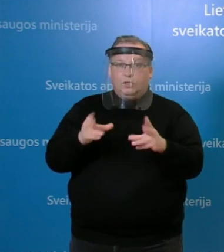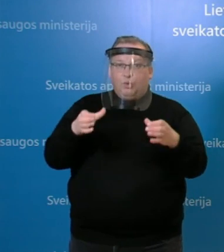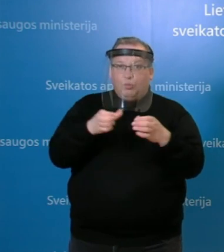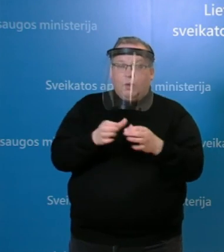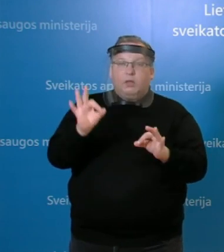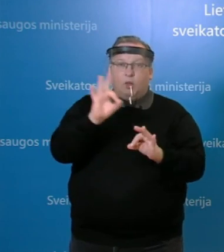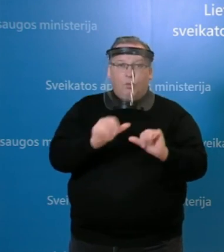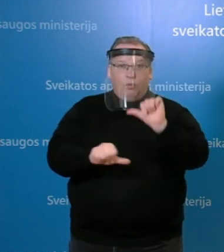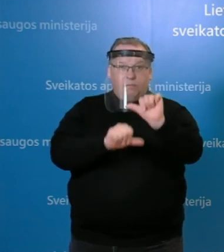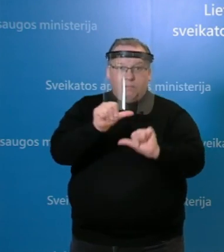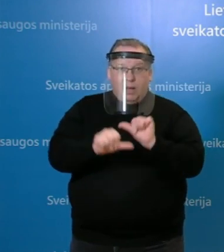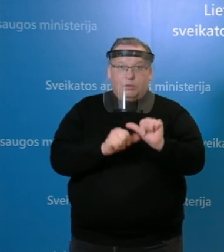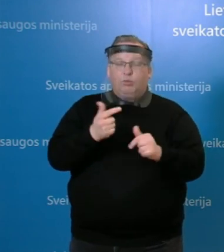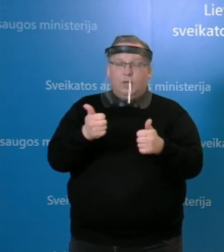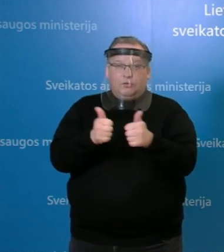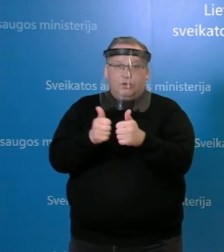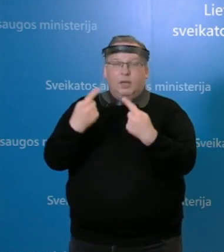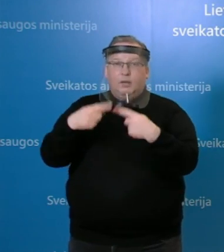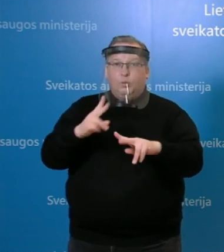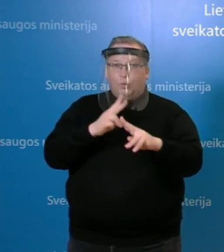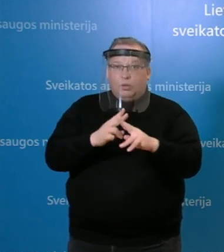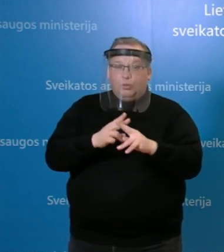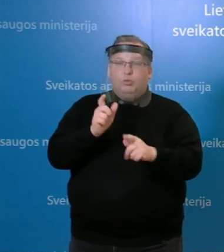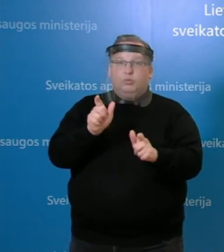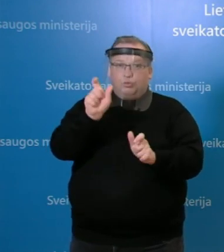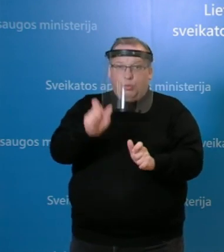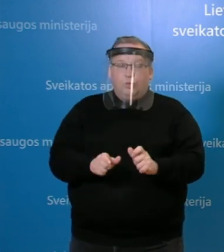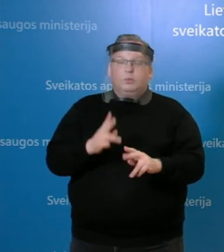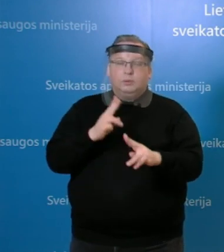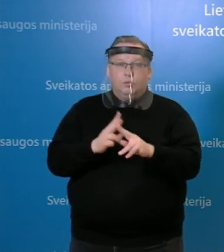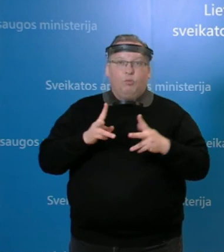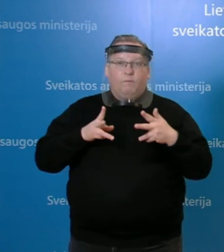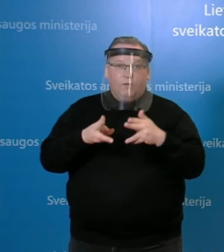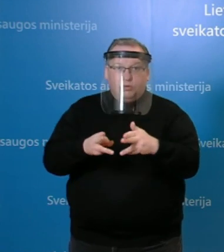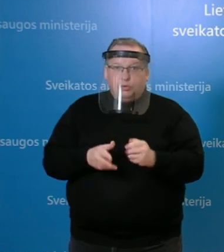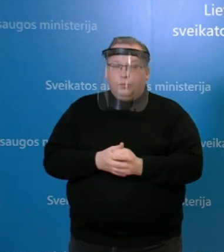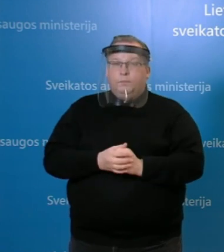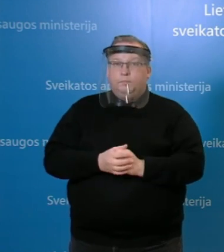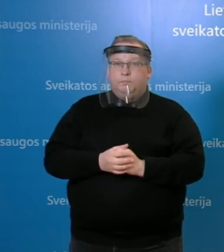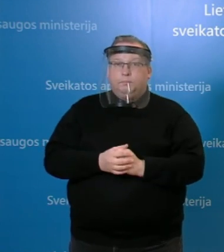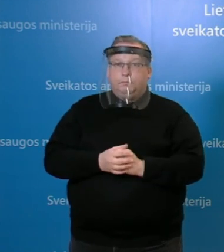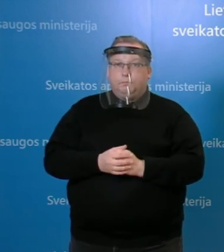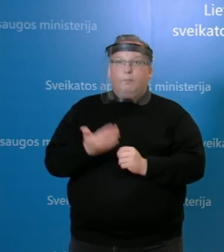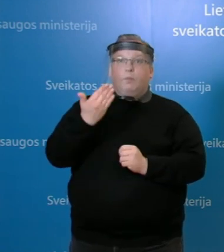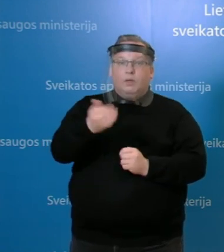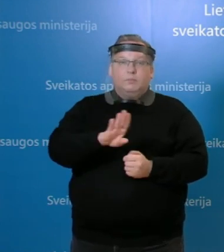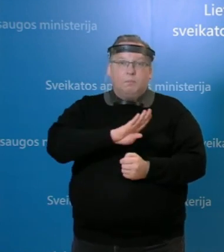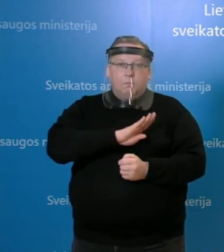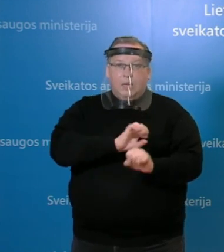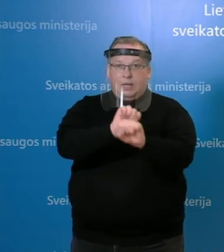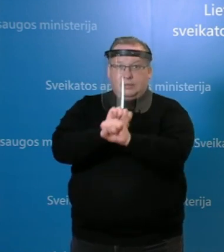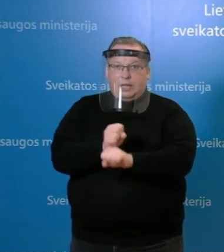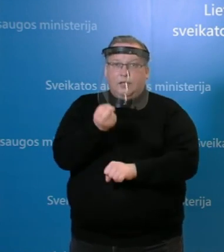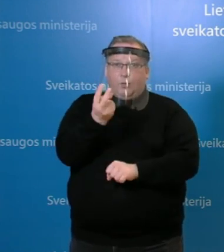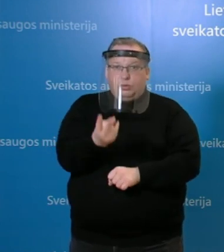dėl amžiaus, tiek dėl gretutinių ligų, asmuo sirgo, onkologinė ligą. Na ir jis mirė Santaros